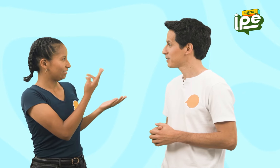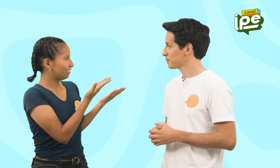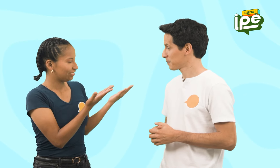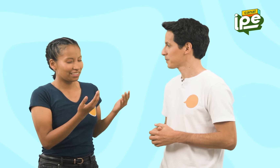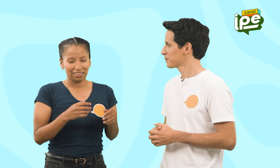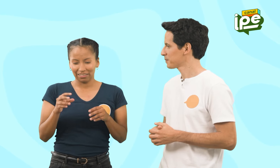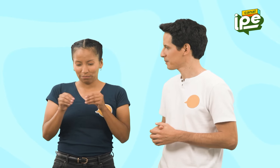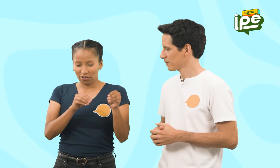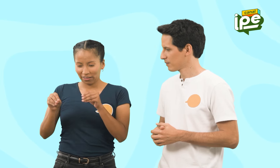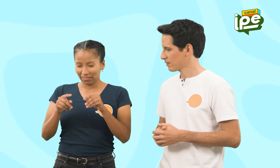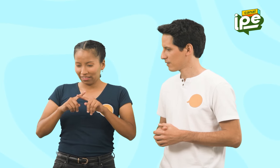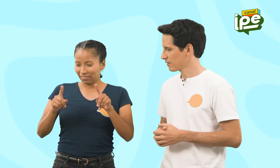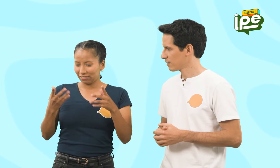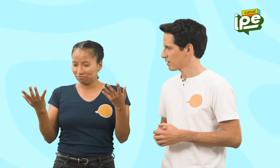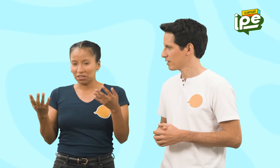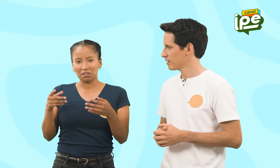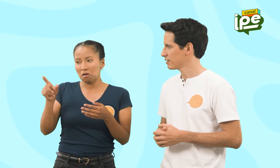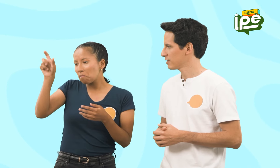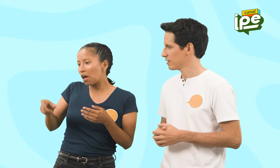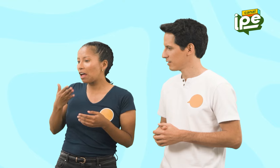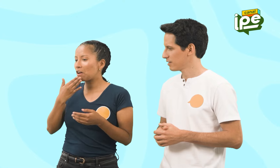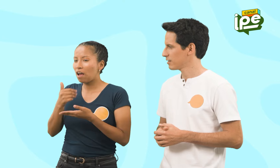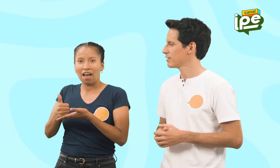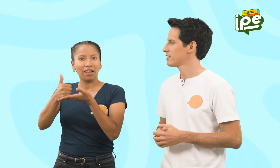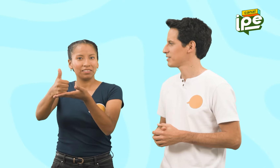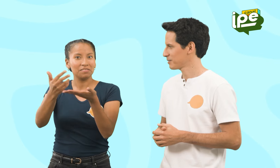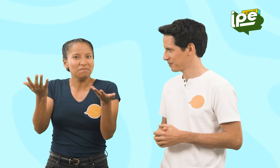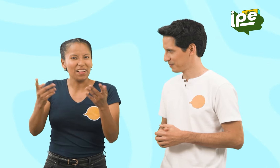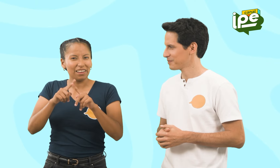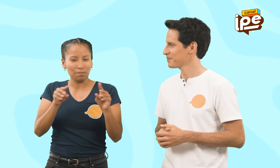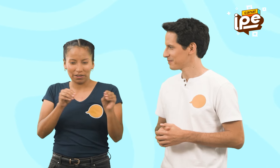Miki, ¿viste cómo cambia el movimiento dependiendo quién es el que ayuda?